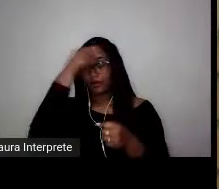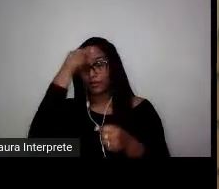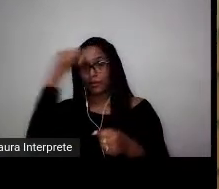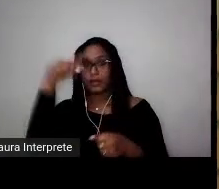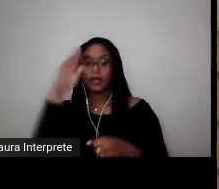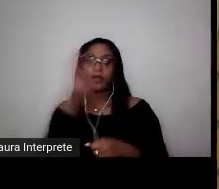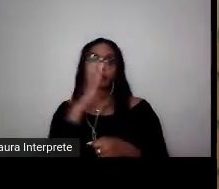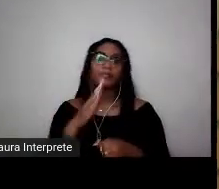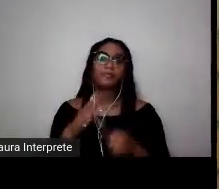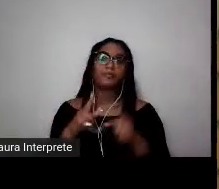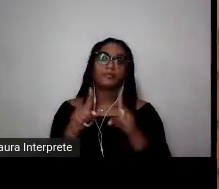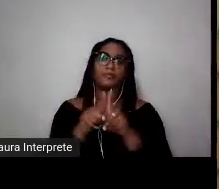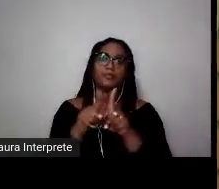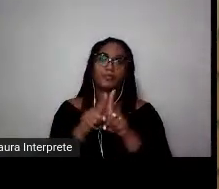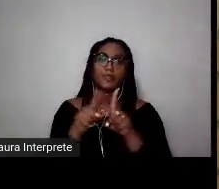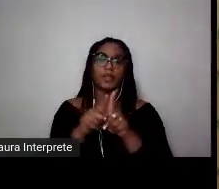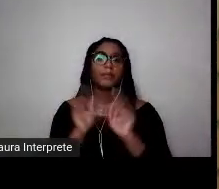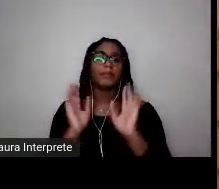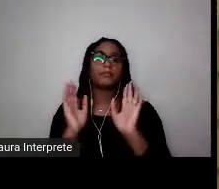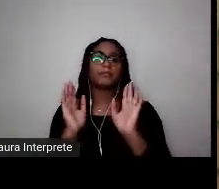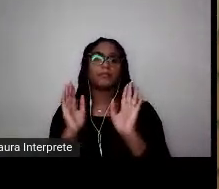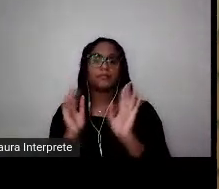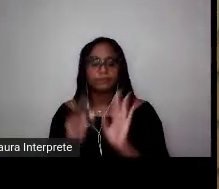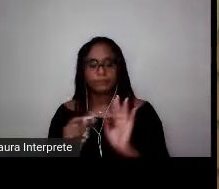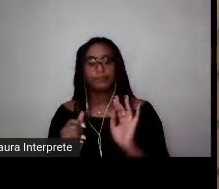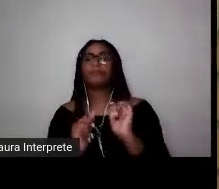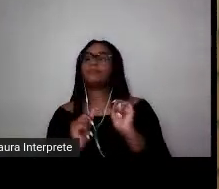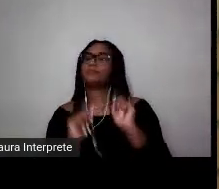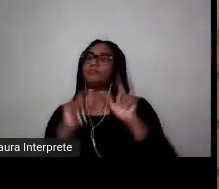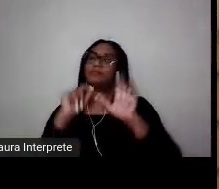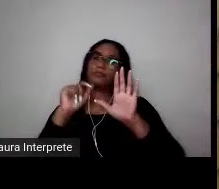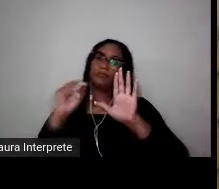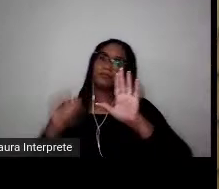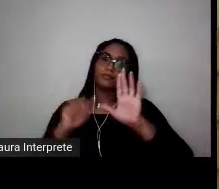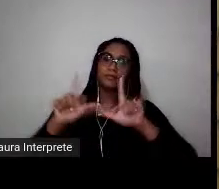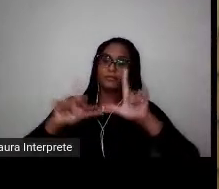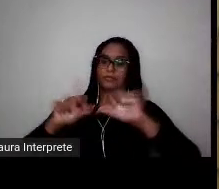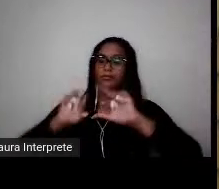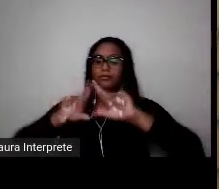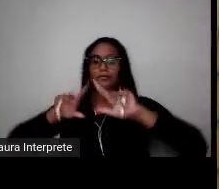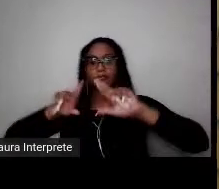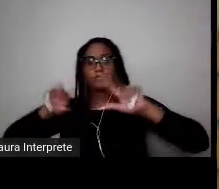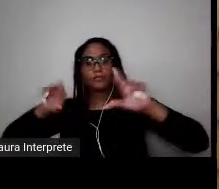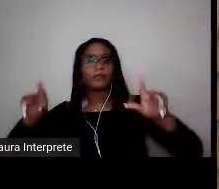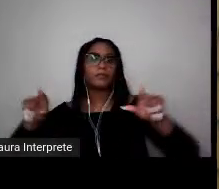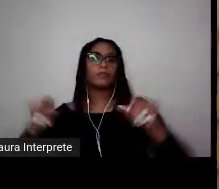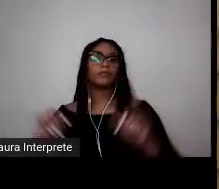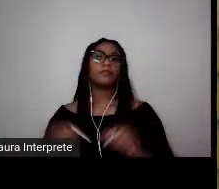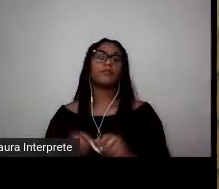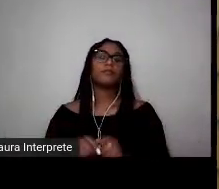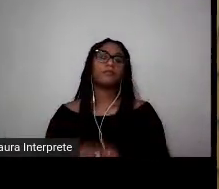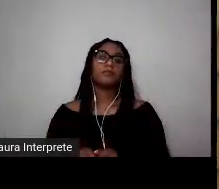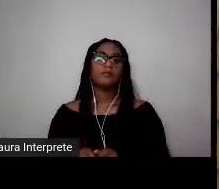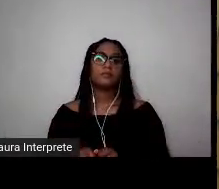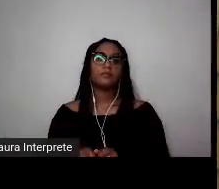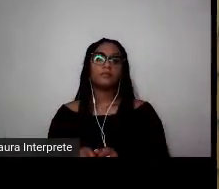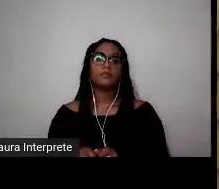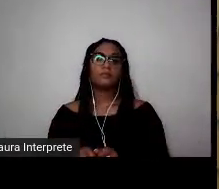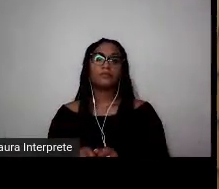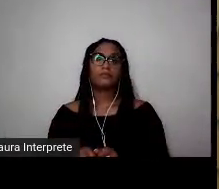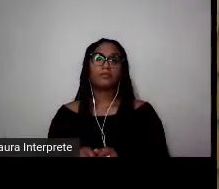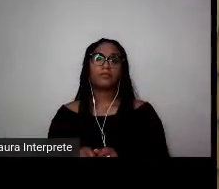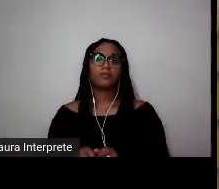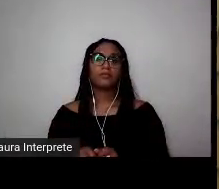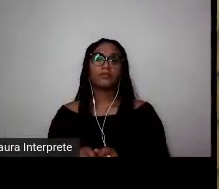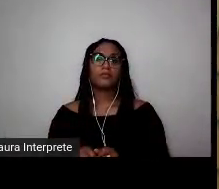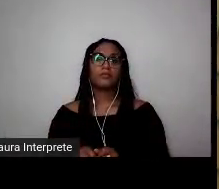Também já foi amplamente divulgado, debatido em matérias esportivas e jornalísticas. Sempre,